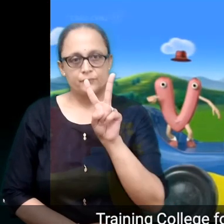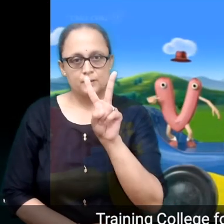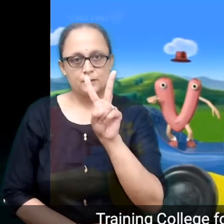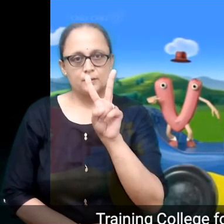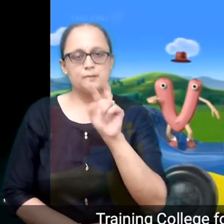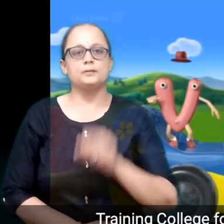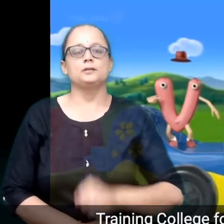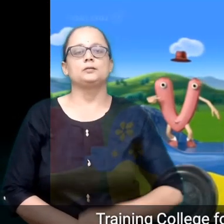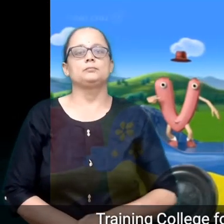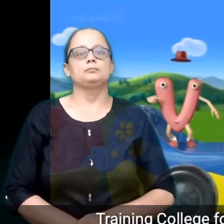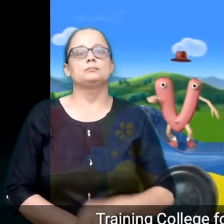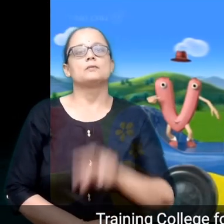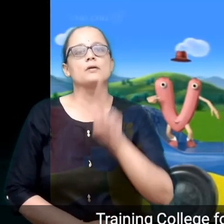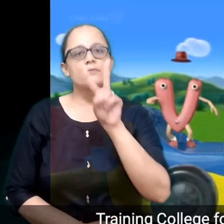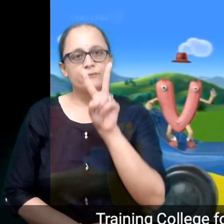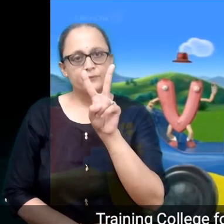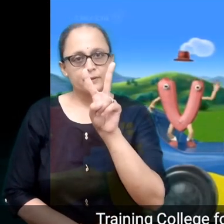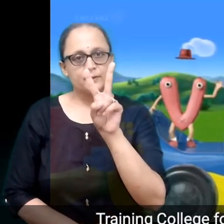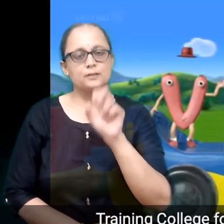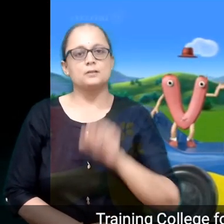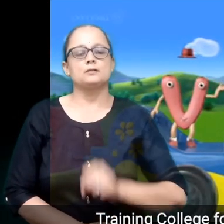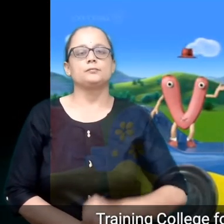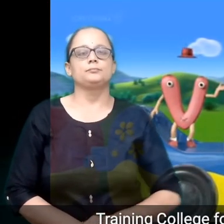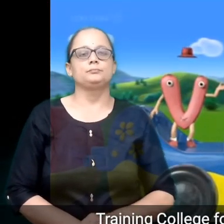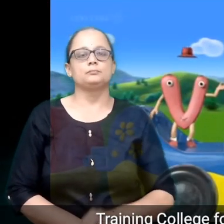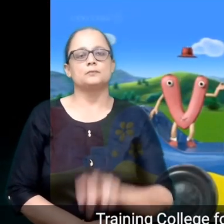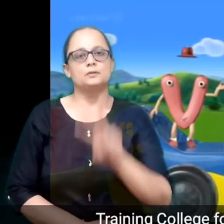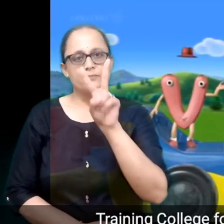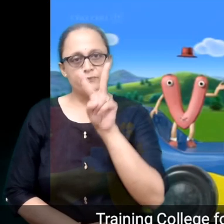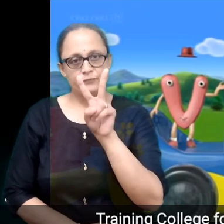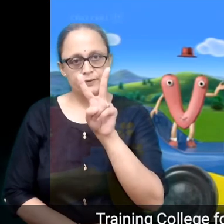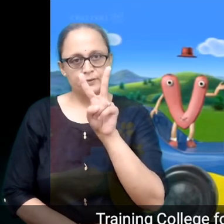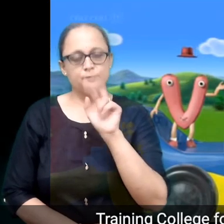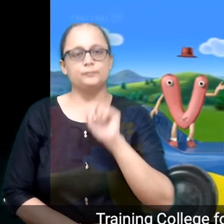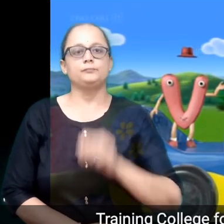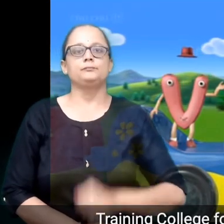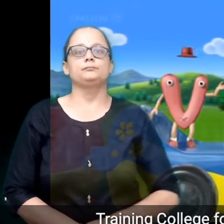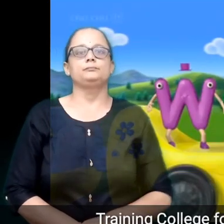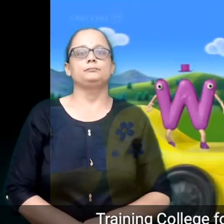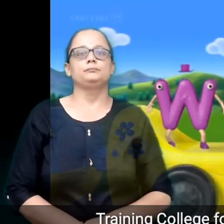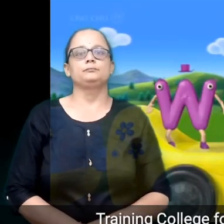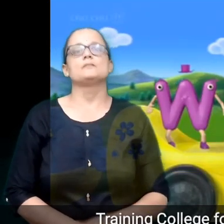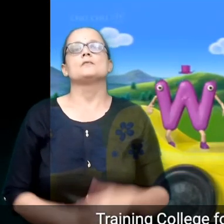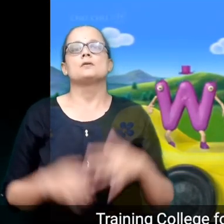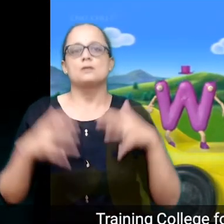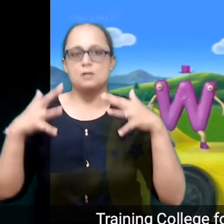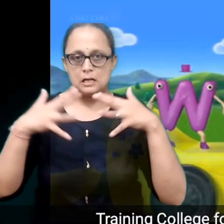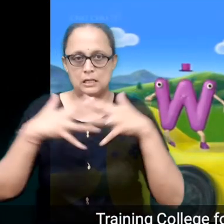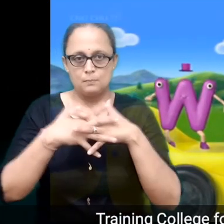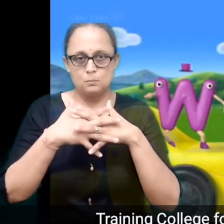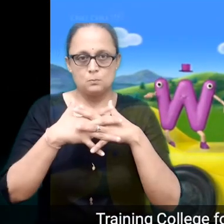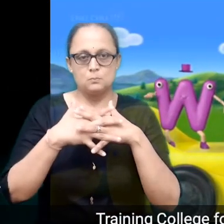Z, Z, Z, Z, W,